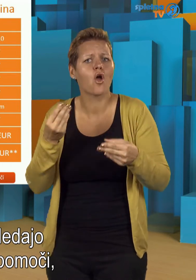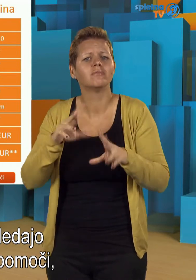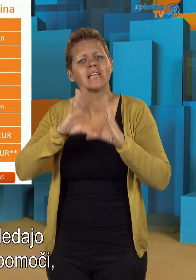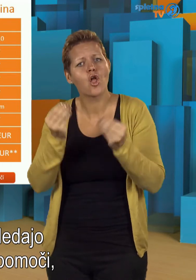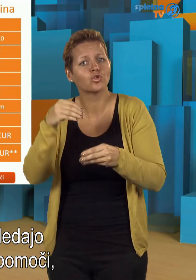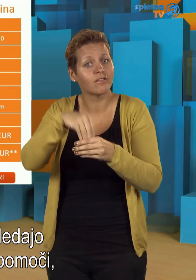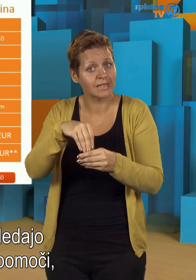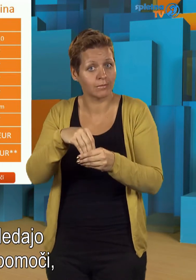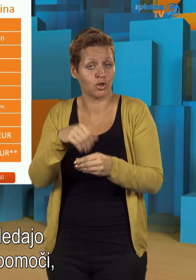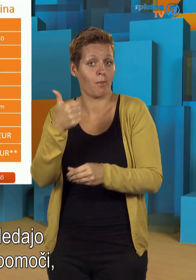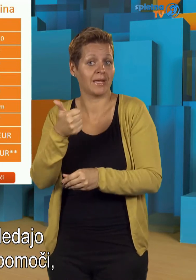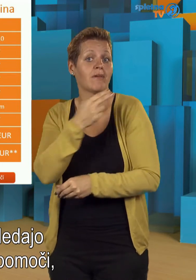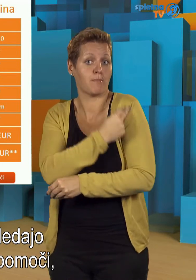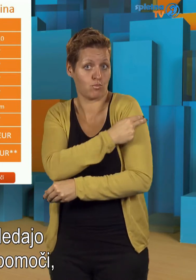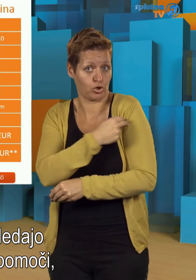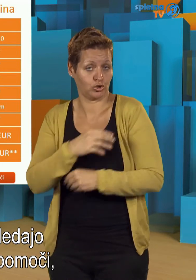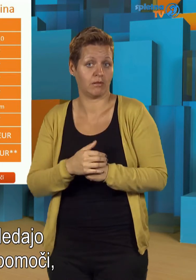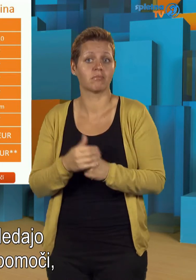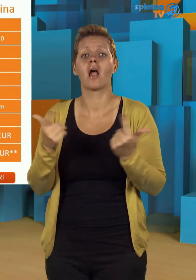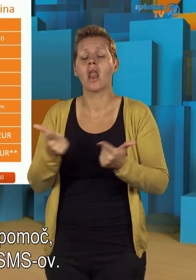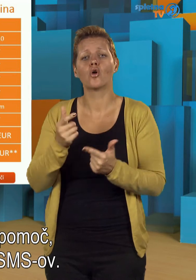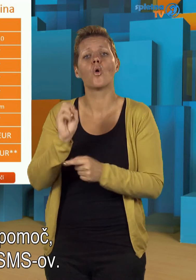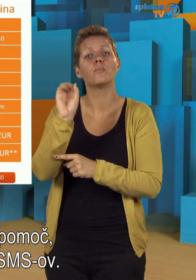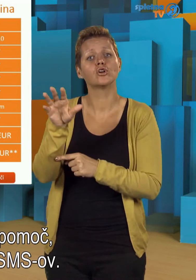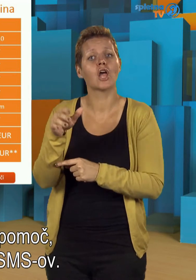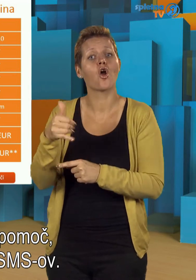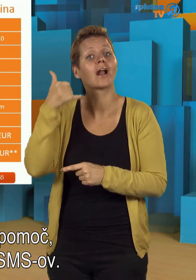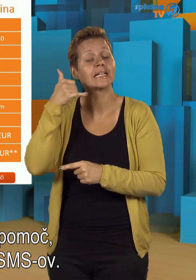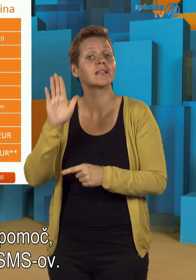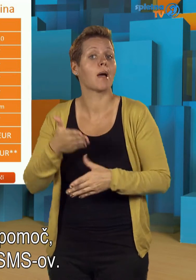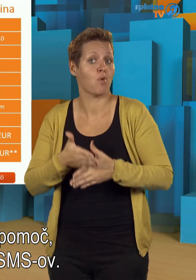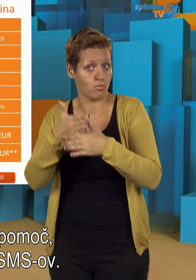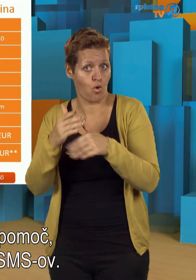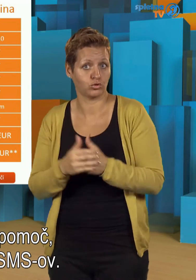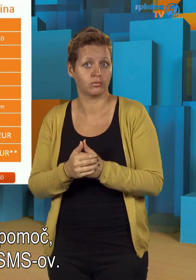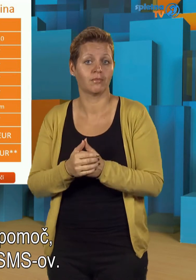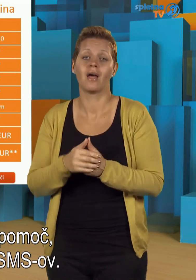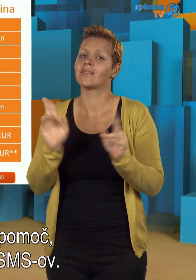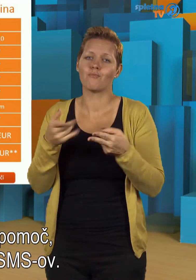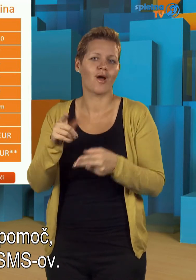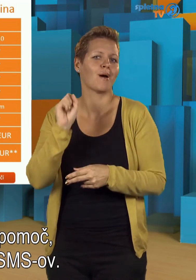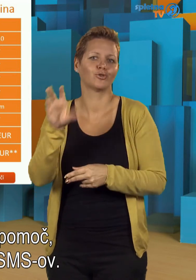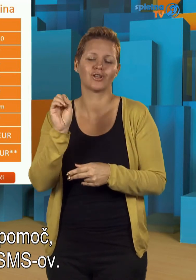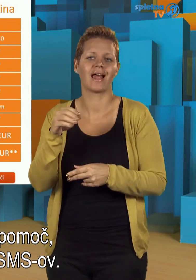prve pomoči, lahko pošljajo klic na pomoč, ne morejo pa pošiljati SMS-ov.